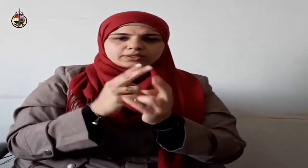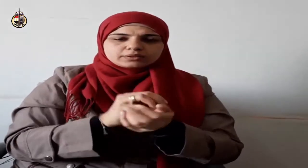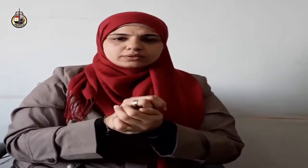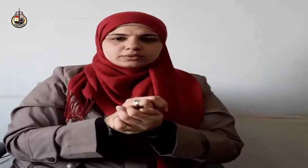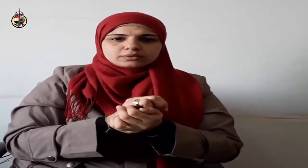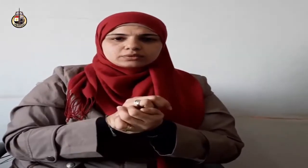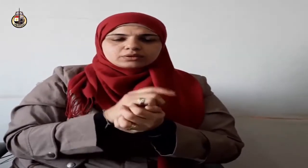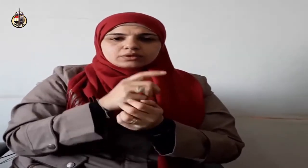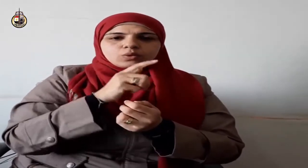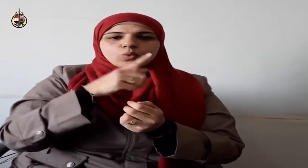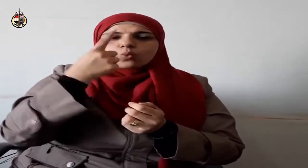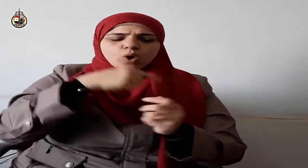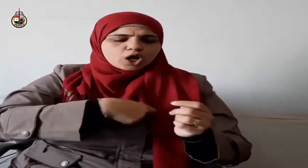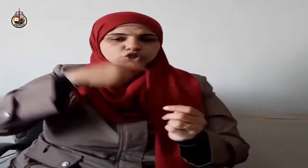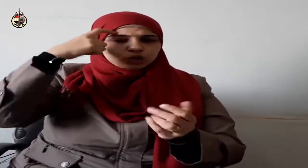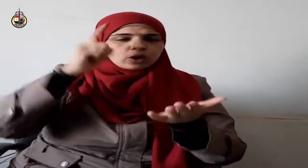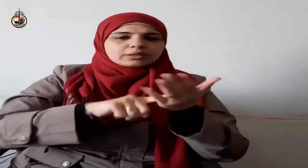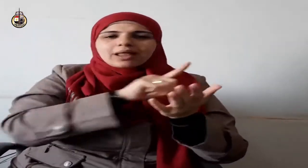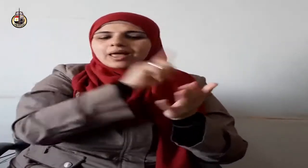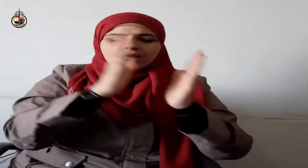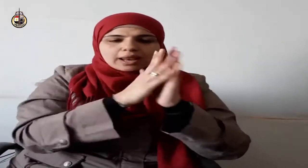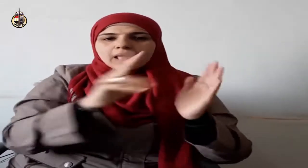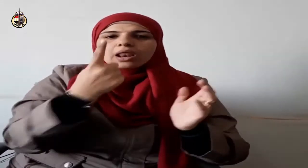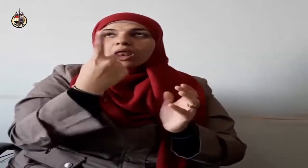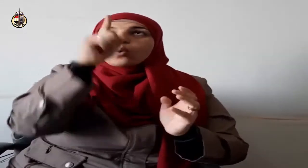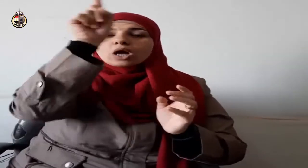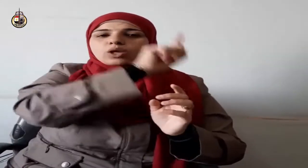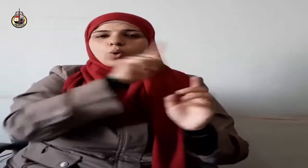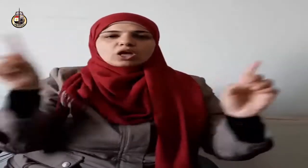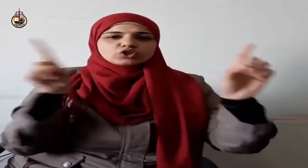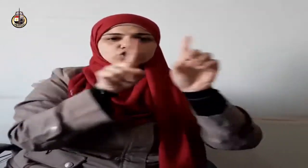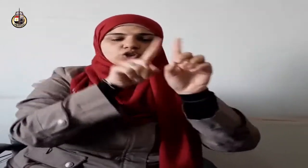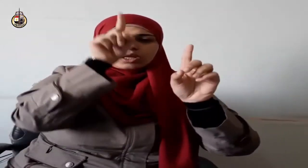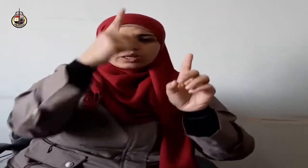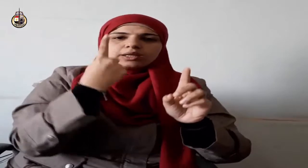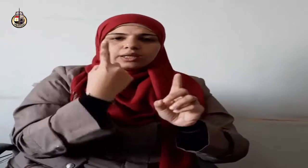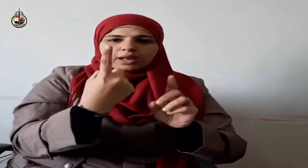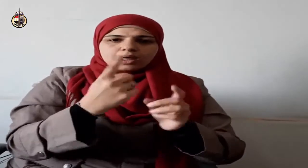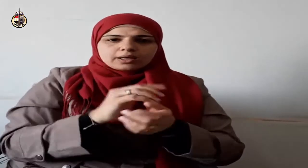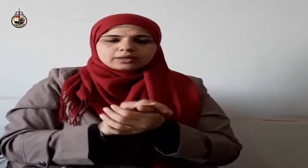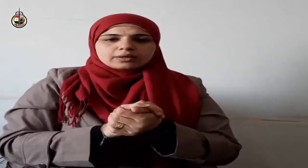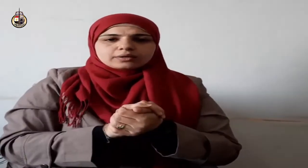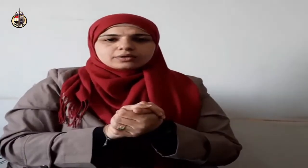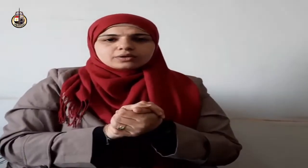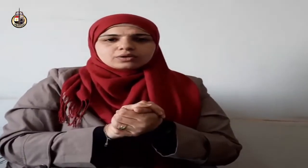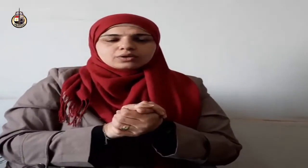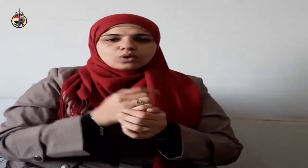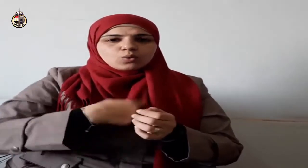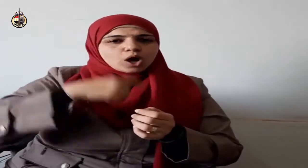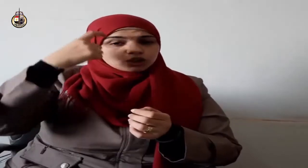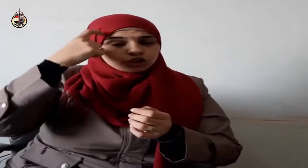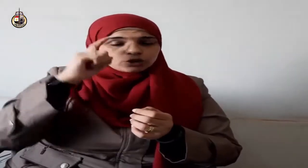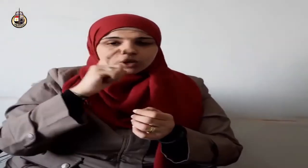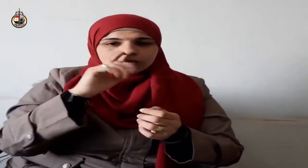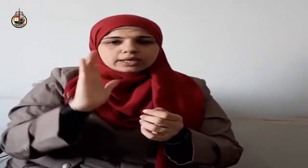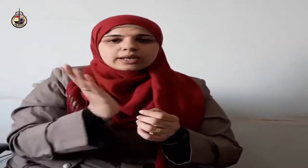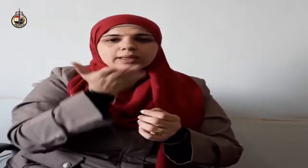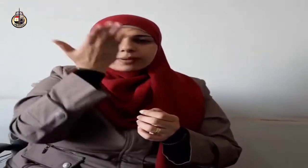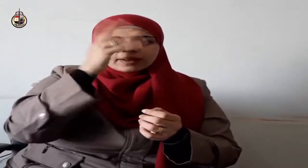فإن ذكرني في نفسه ذكرته في نفسي وإن ذكرني في ملأ ذكرته